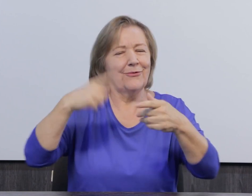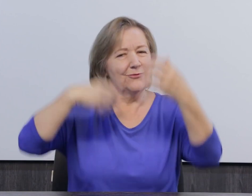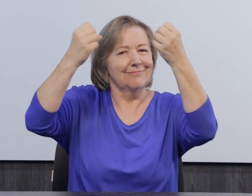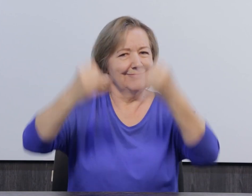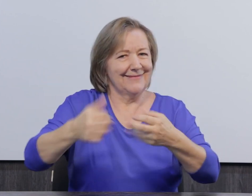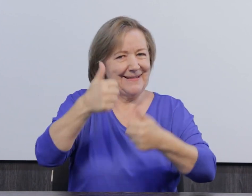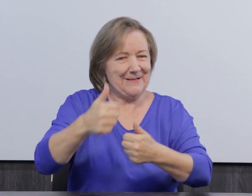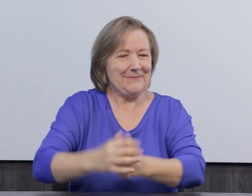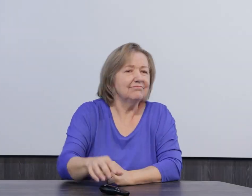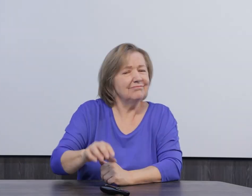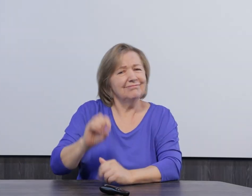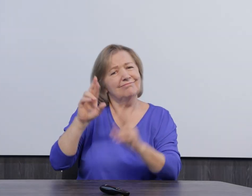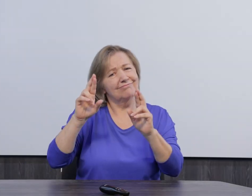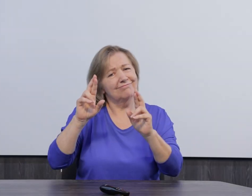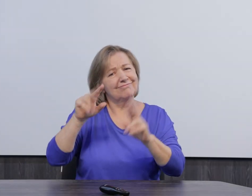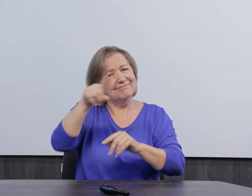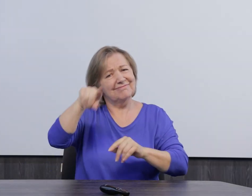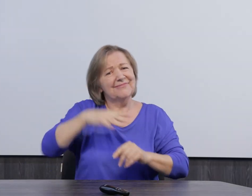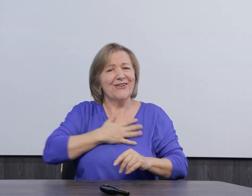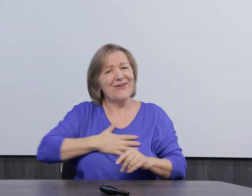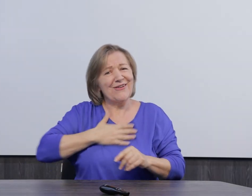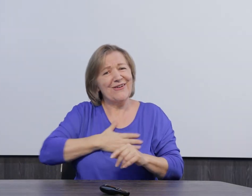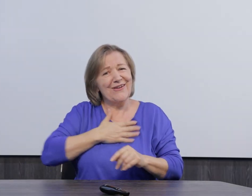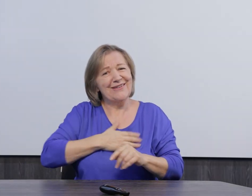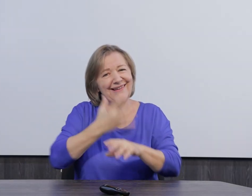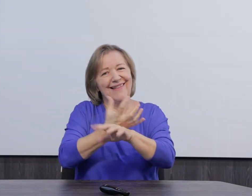explicar futuramente. Espero que vocês gostem dessa disciplina.